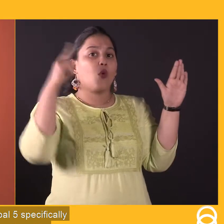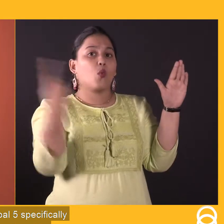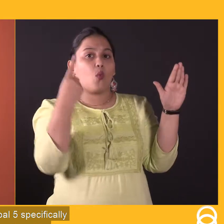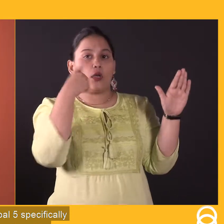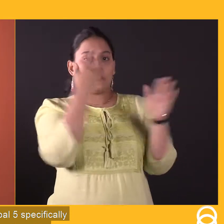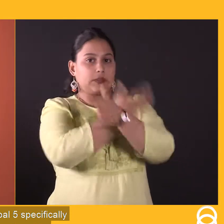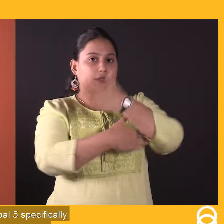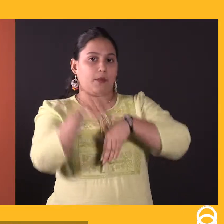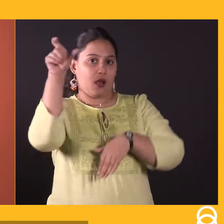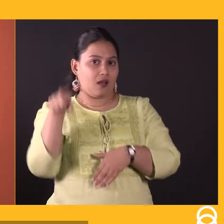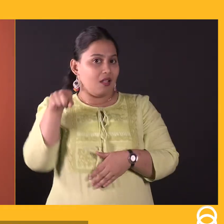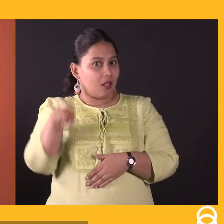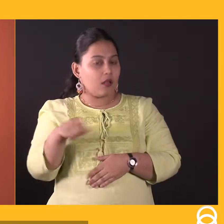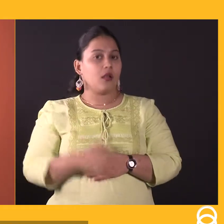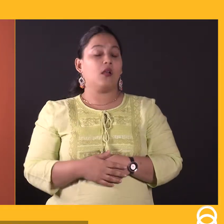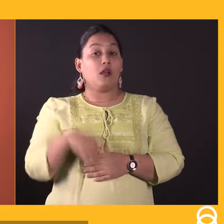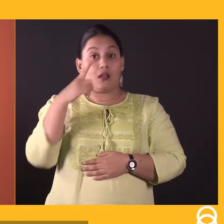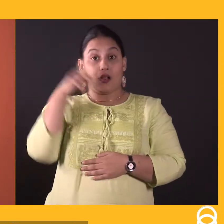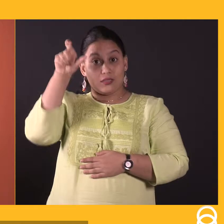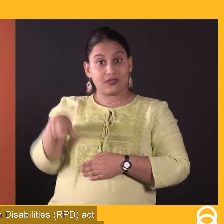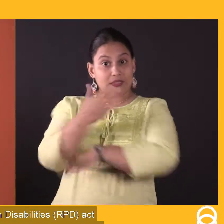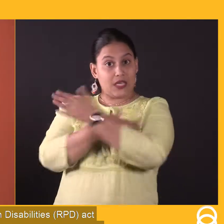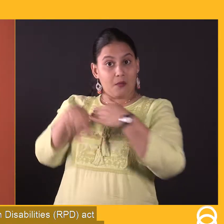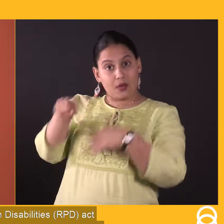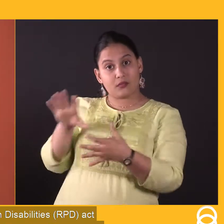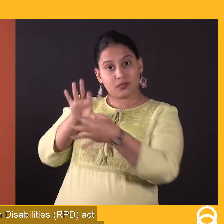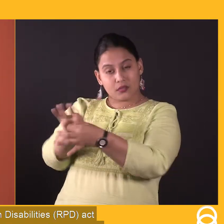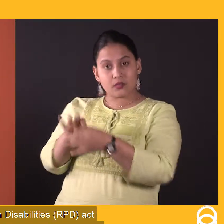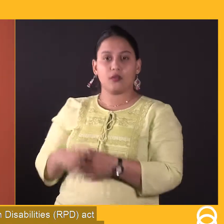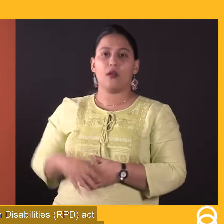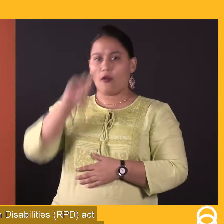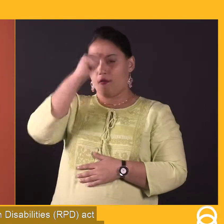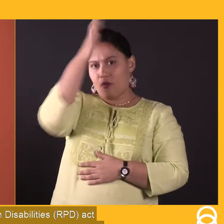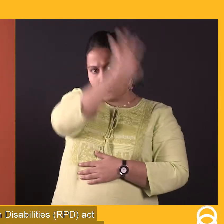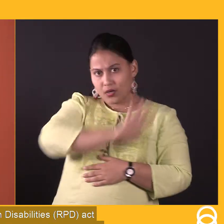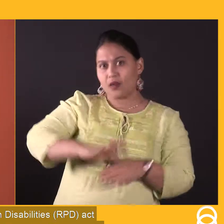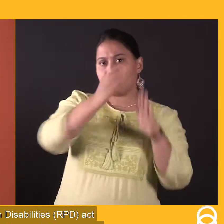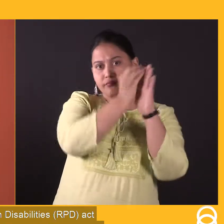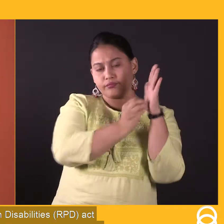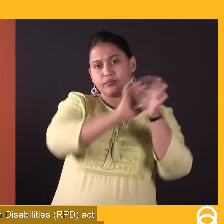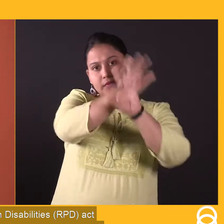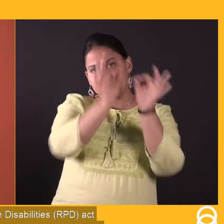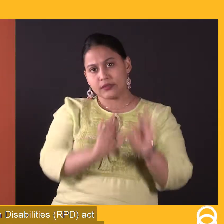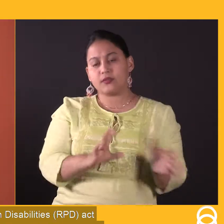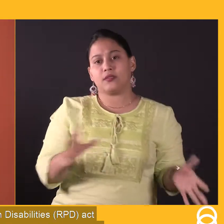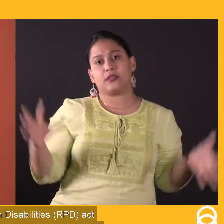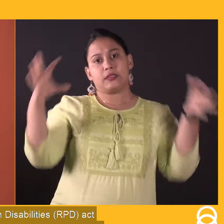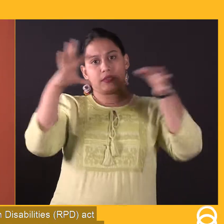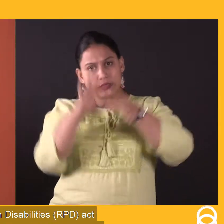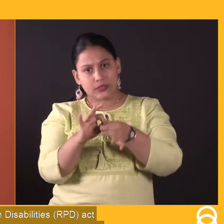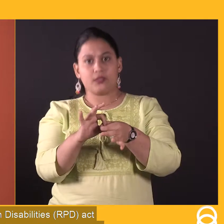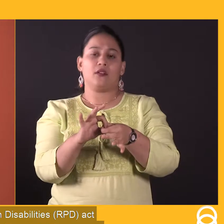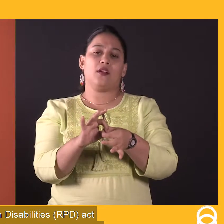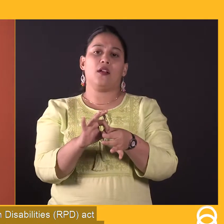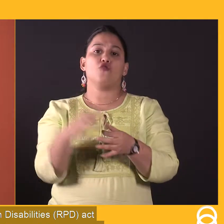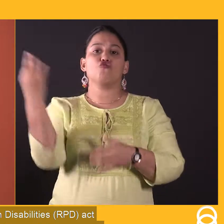बारे में बात करता है जिसमें विकलांग महिलाओं को जोड़ा किया है अंतराश्ट्रेस सारी जो रचना की गई है उसमें से ही उसका ही